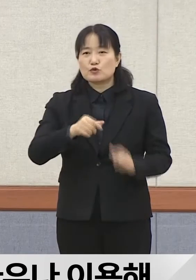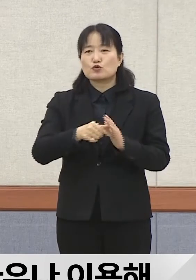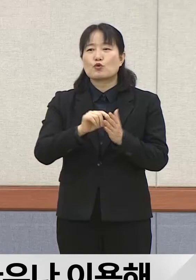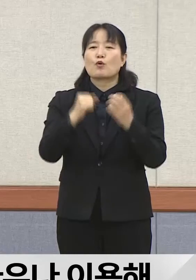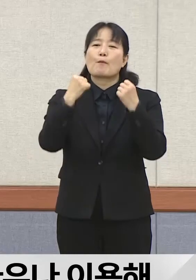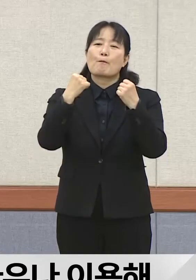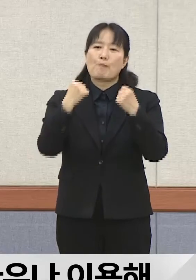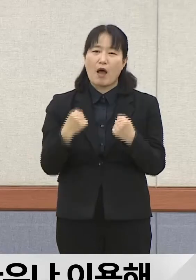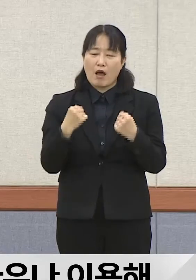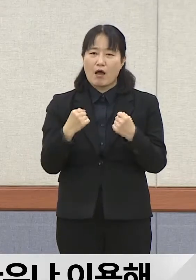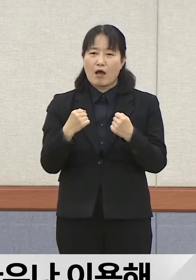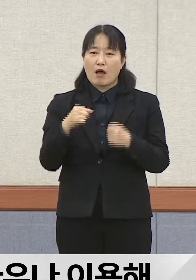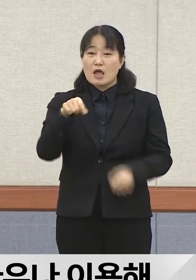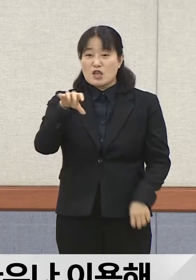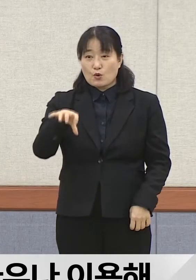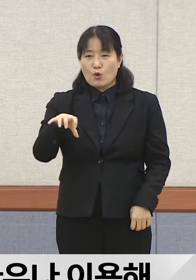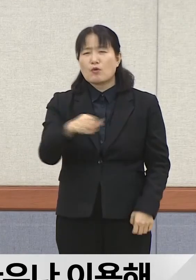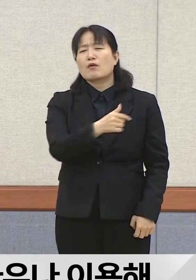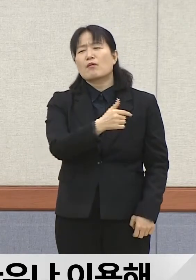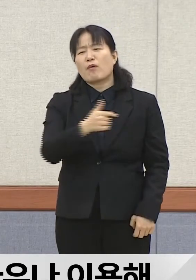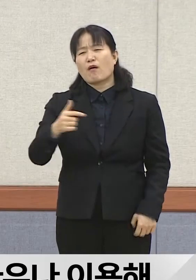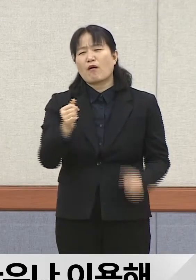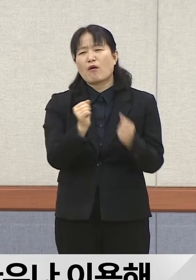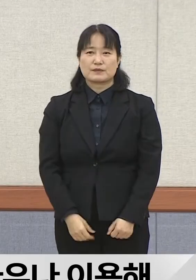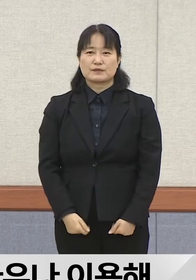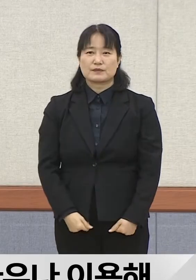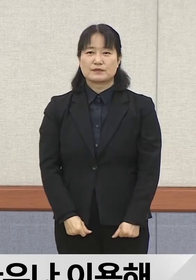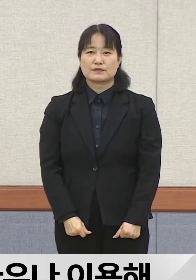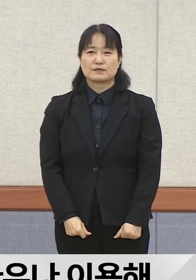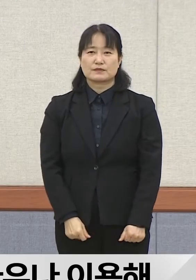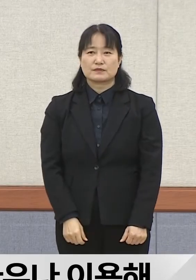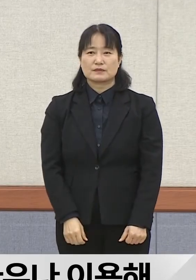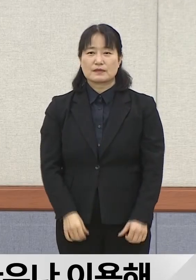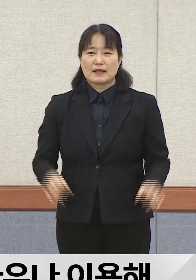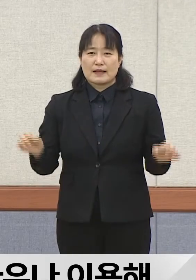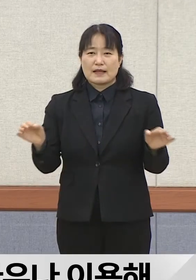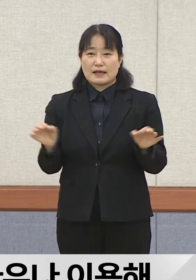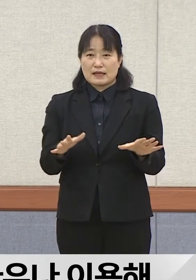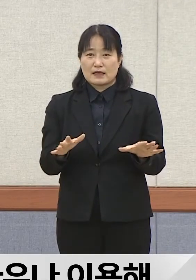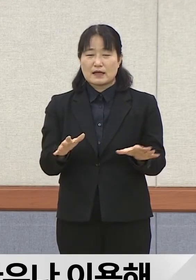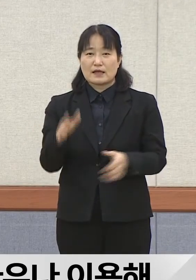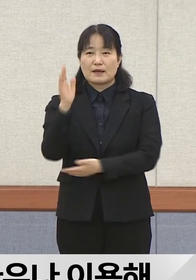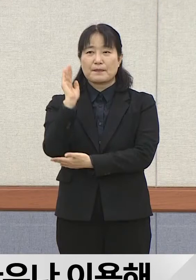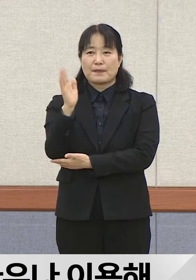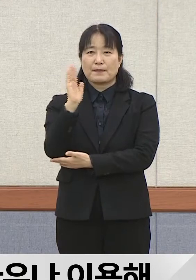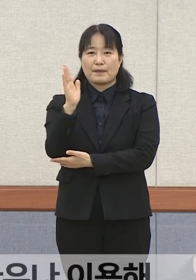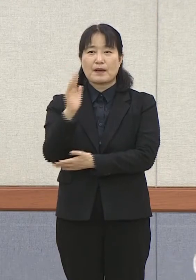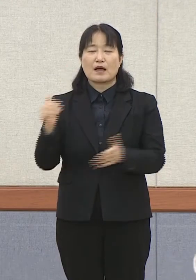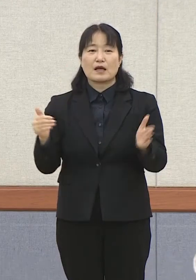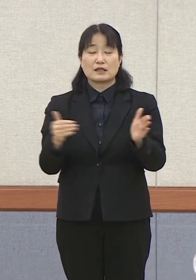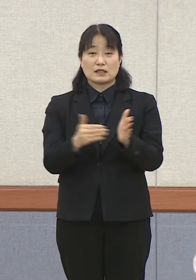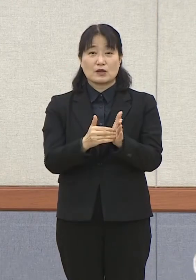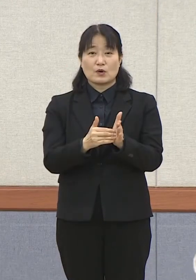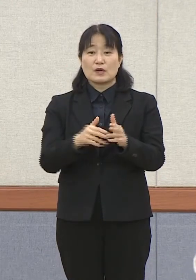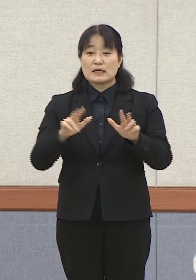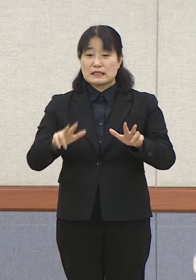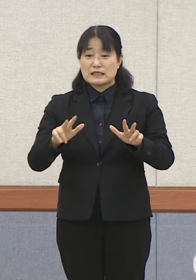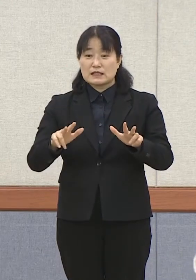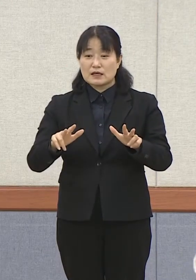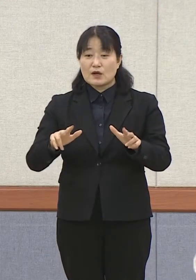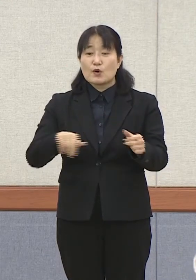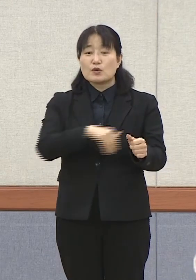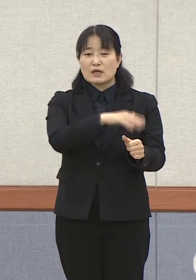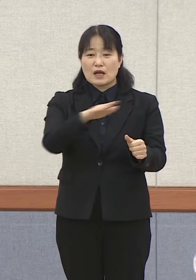사우나가 상당히 대형이어서 저희들이 좀 우려를 하고 있습니다. 간략하게 브리핑 말씀을 드리고 지금 현재 이분들은 다